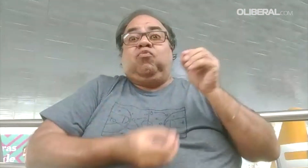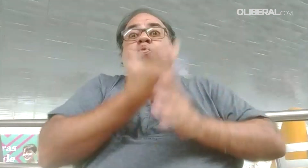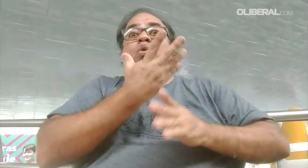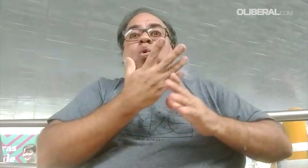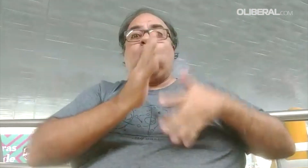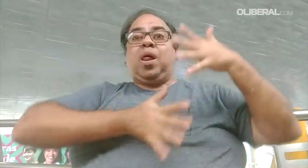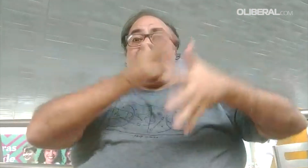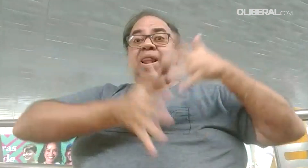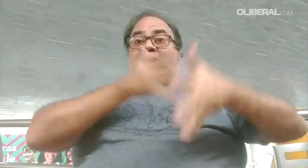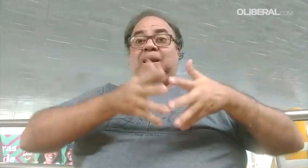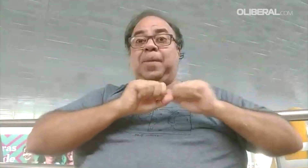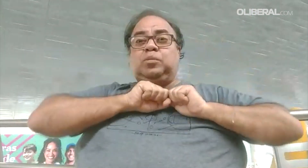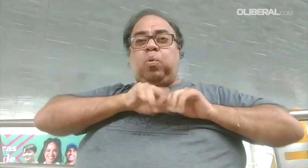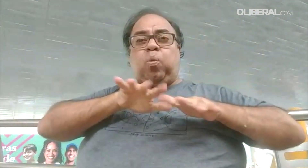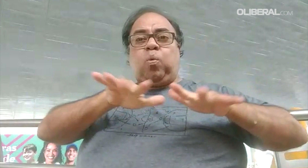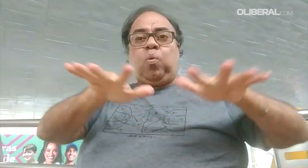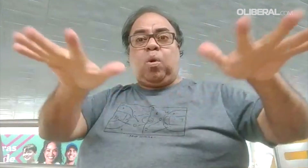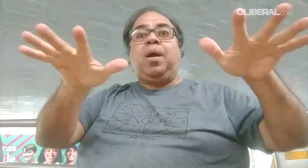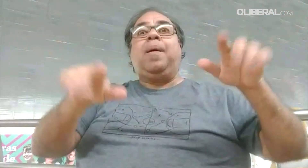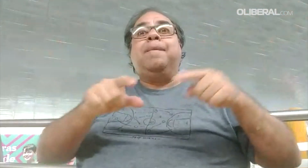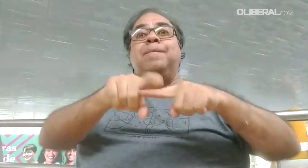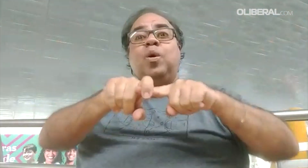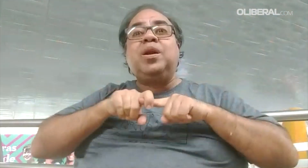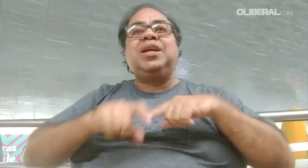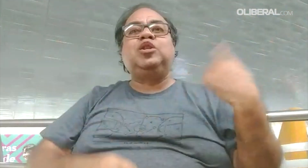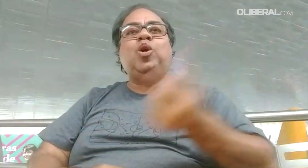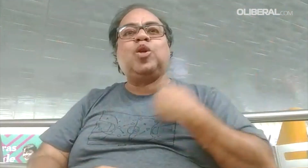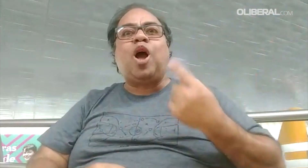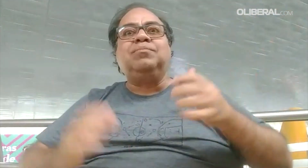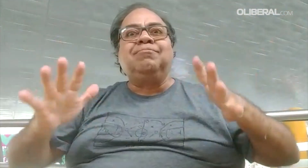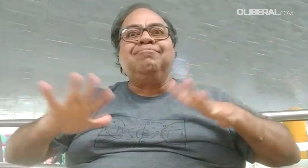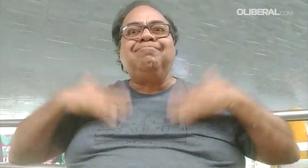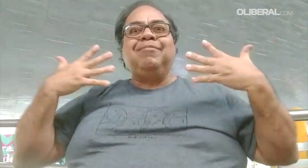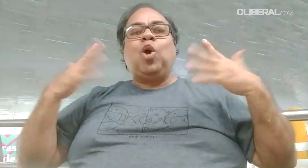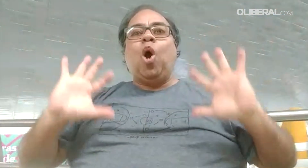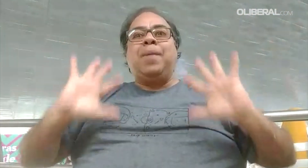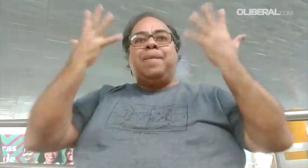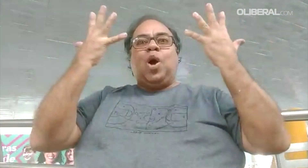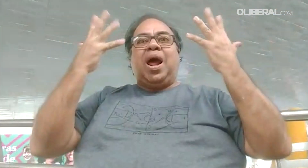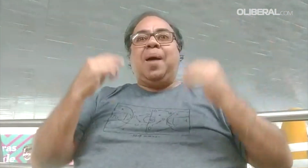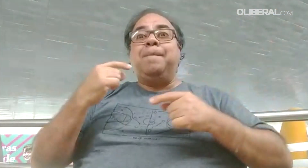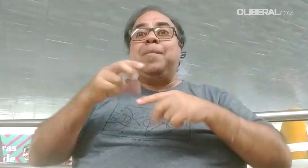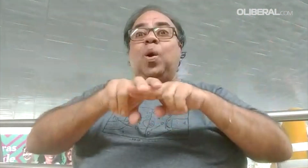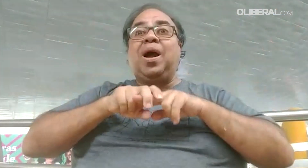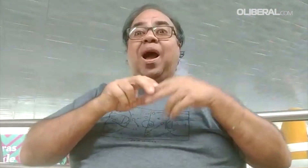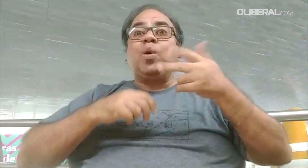motivo de muita alegria para os surdos, porque já existia uma língua que os surdos podiam se comunicar. Então, por essa questão, é comemorada o Dia do